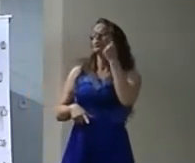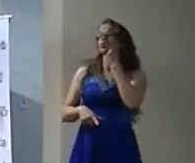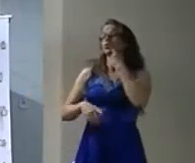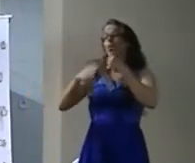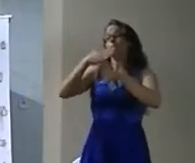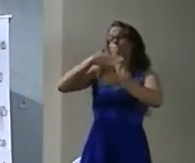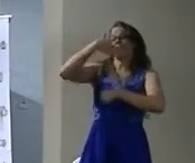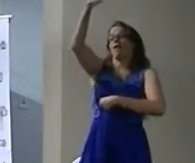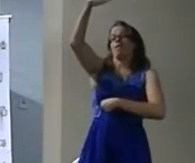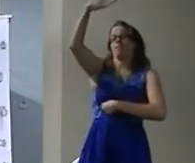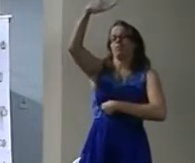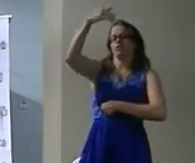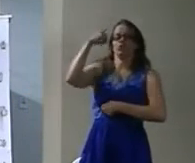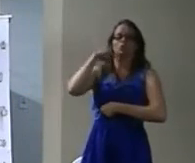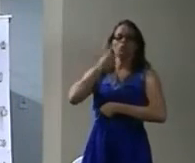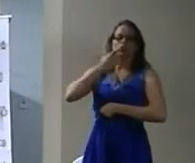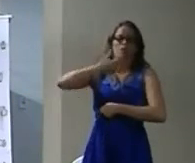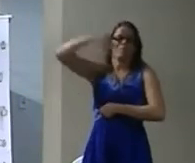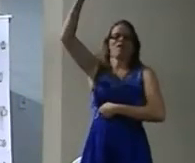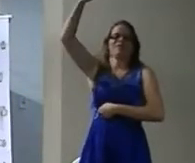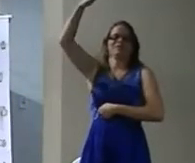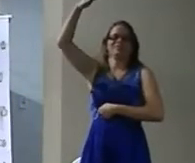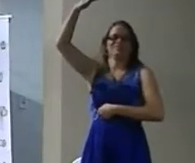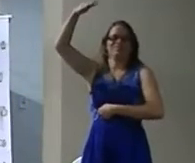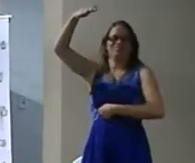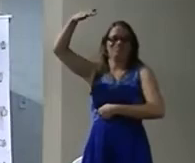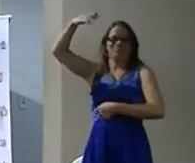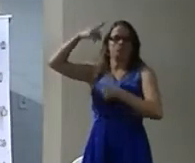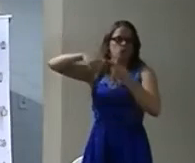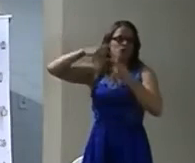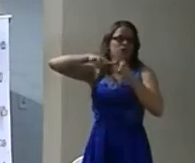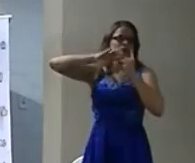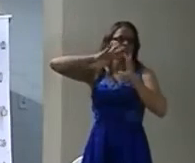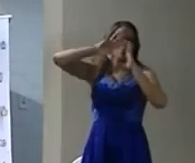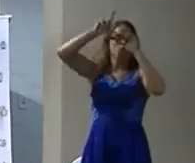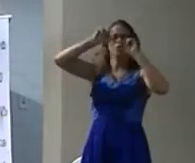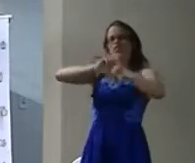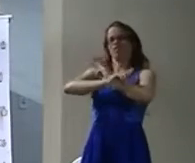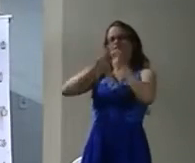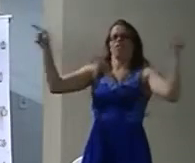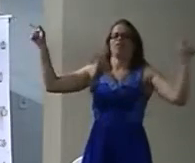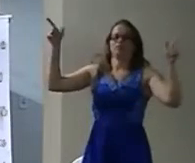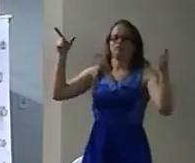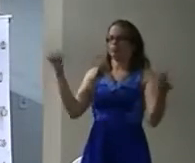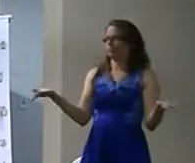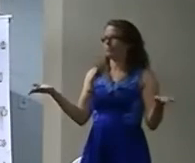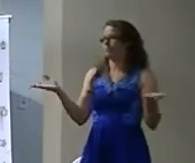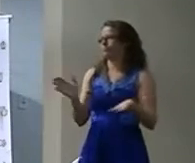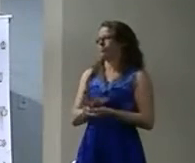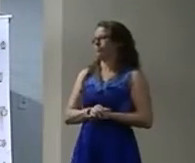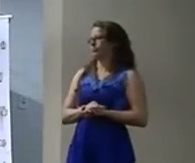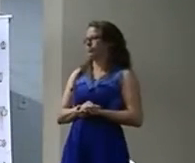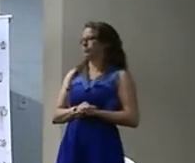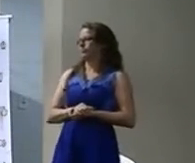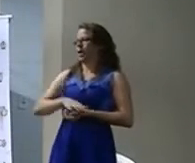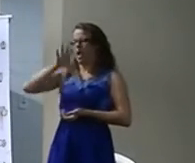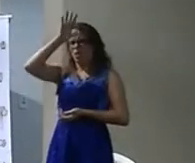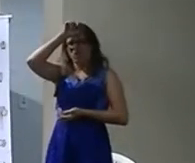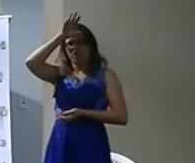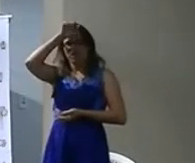aprendem Geralmente tem o residual auditivo Interage com o mundo de forma diferente Geralmente Pode olhar para o coração Se estiver aprendendo Desse jeito É porque tem residual